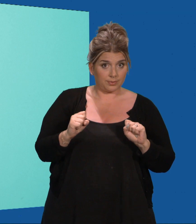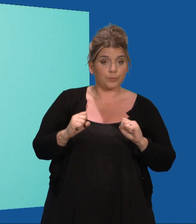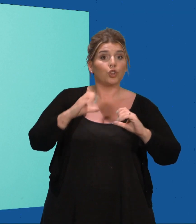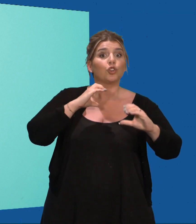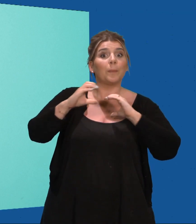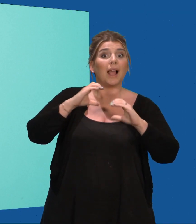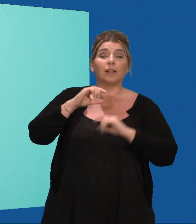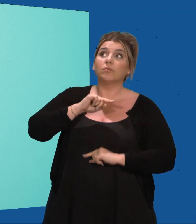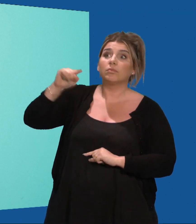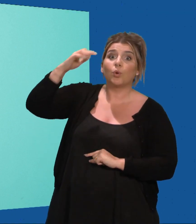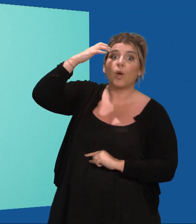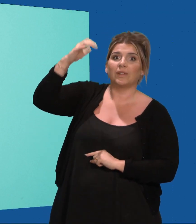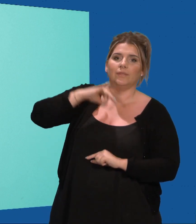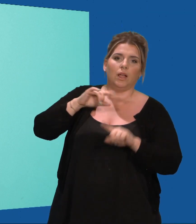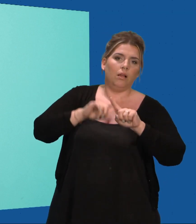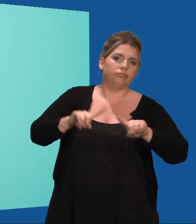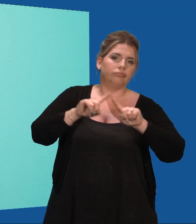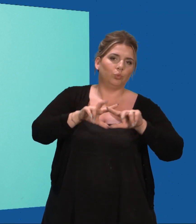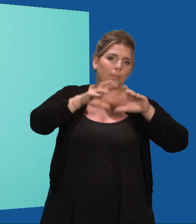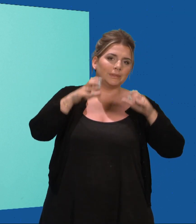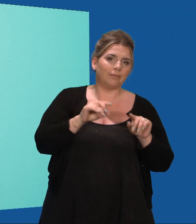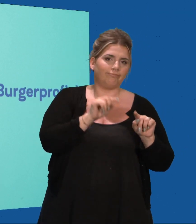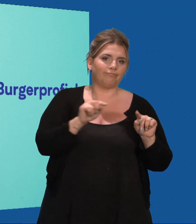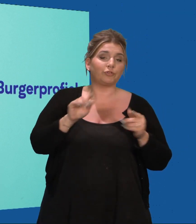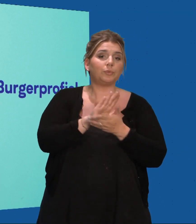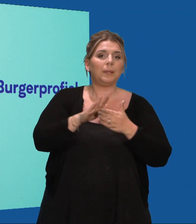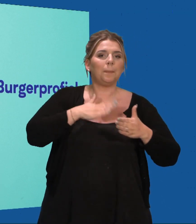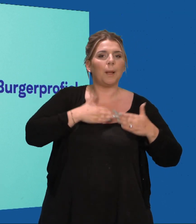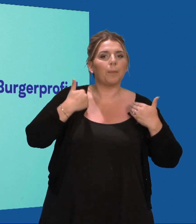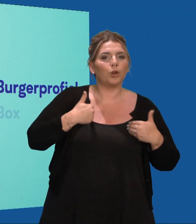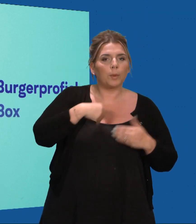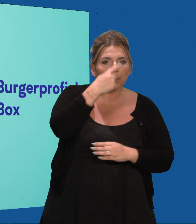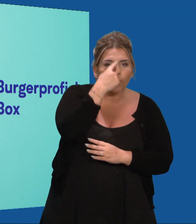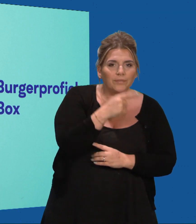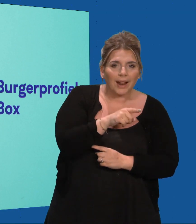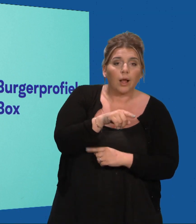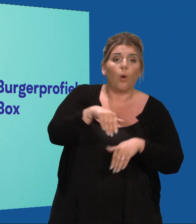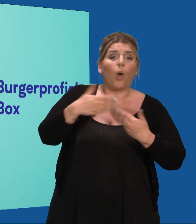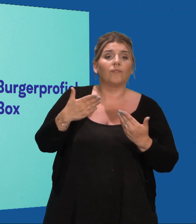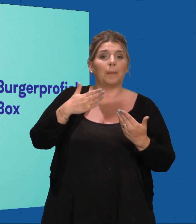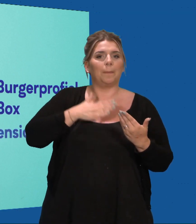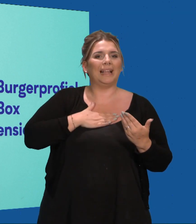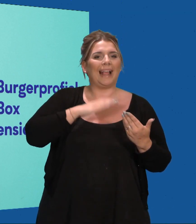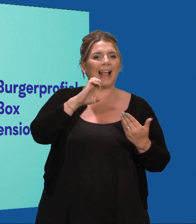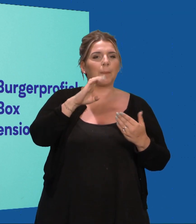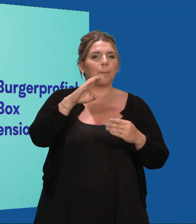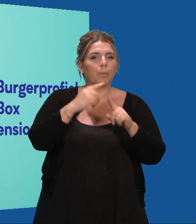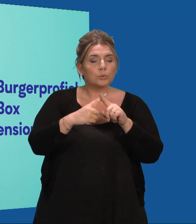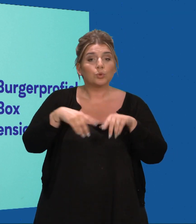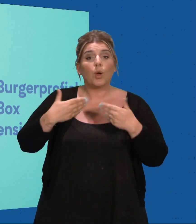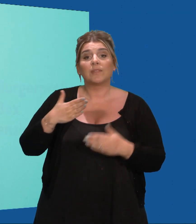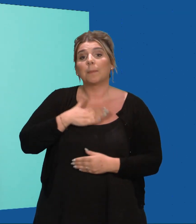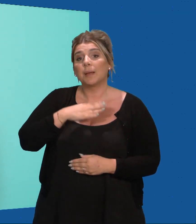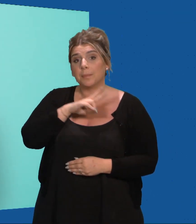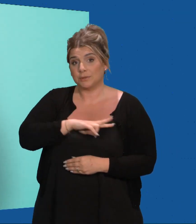Communiceren met de overheid kan op verschillende platformen, zoals Mijn Burgerprofiel, My E-box of My Pension.